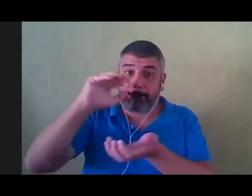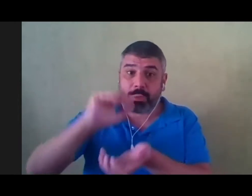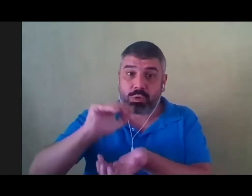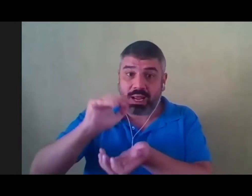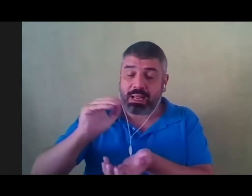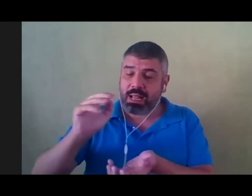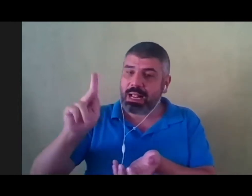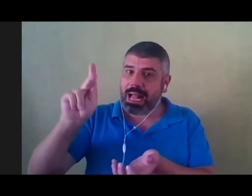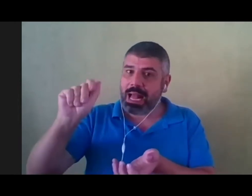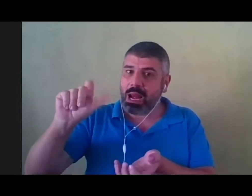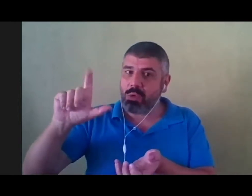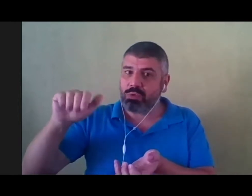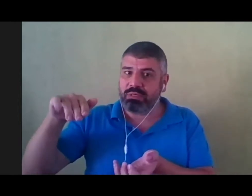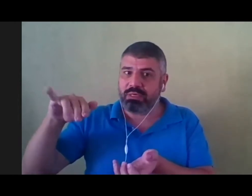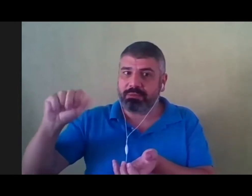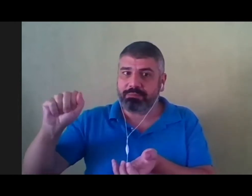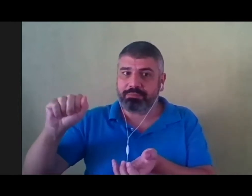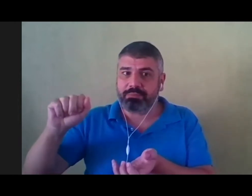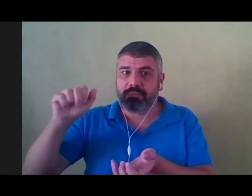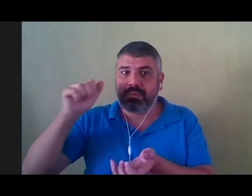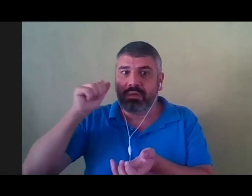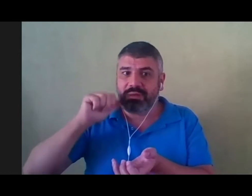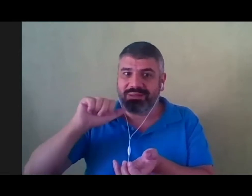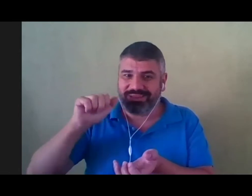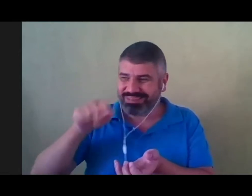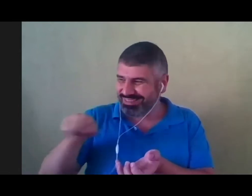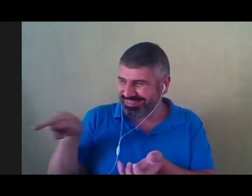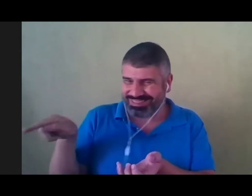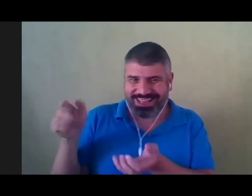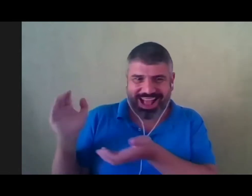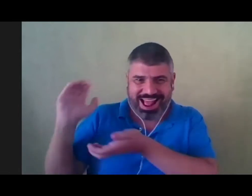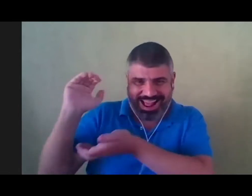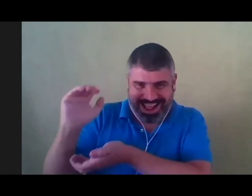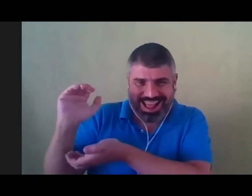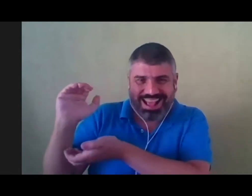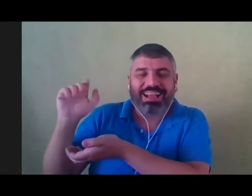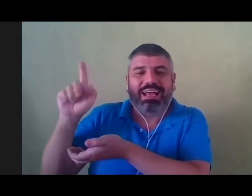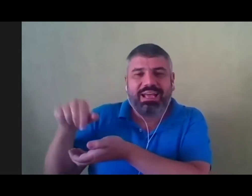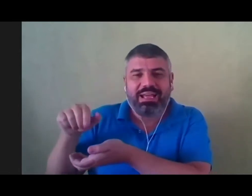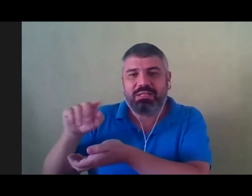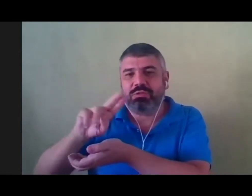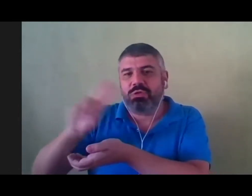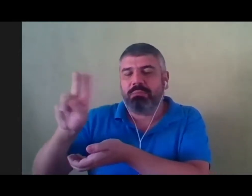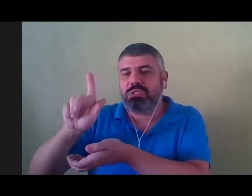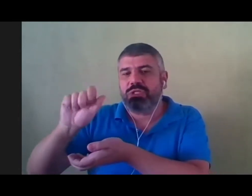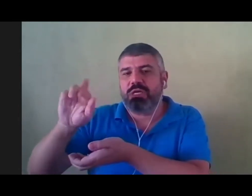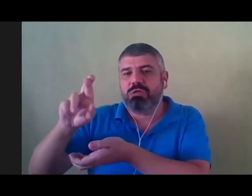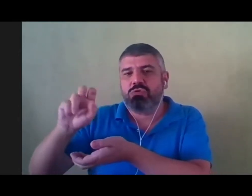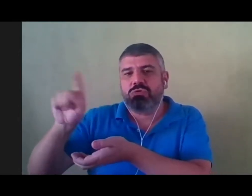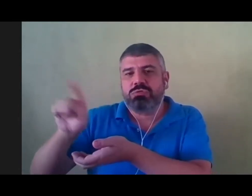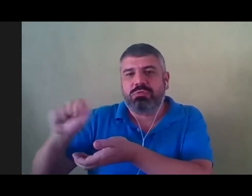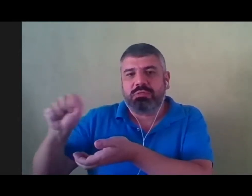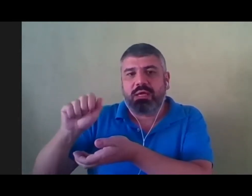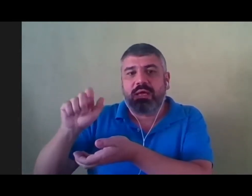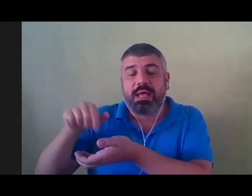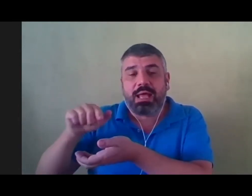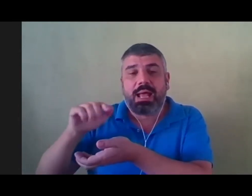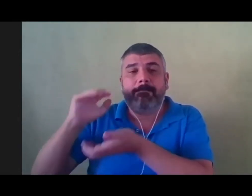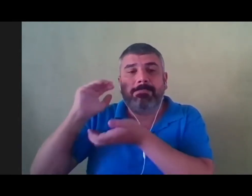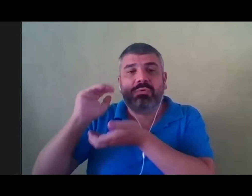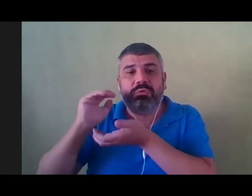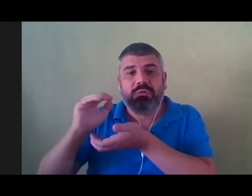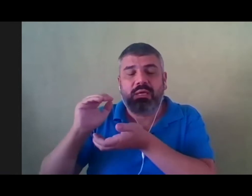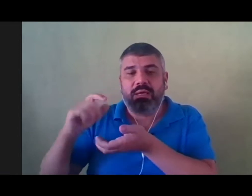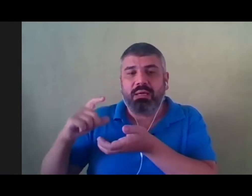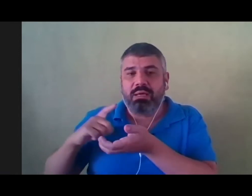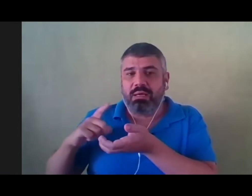Pois é, a minha amiga Jerusa veio me ajudar a contar essa história da boneca Calunga. É aquela, aquela que